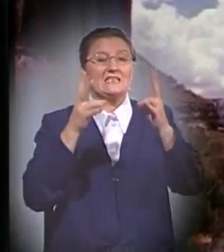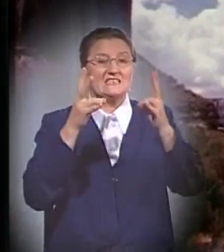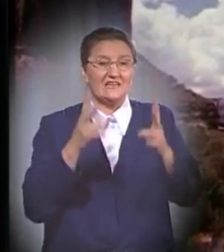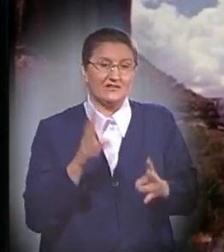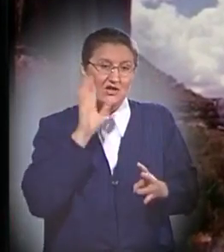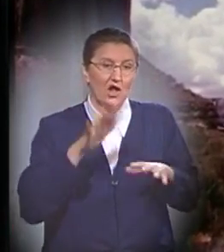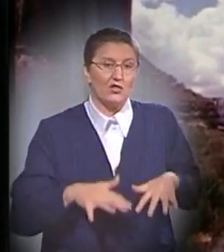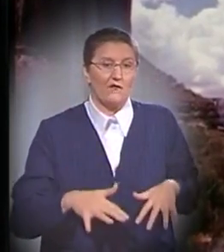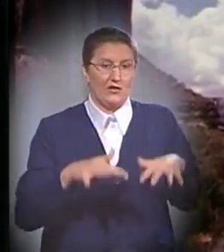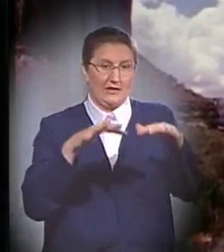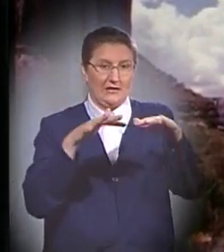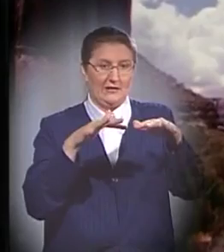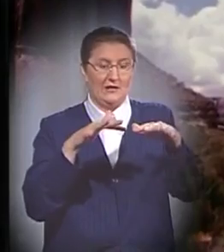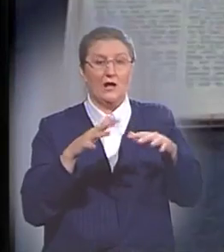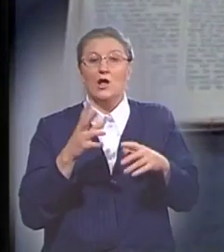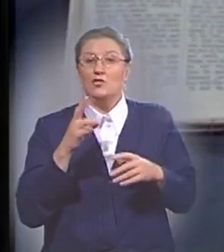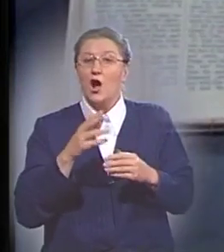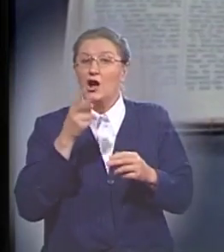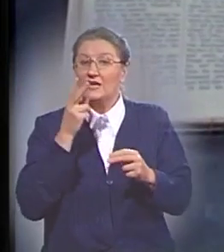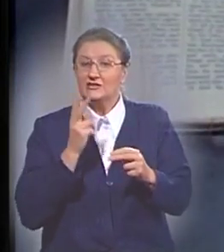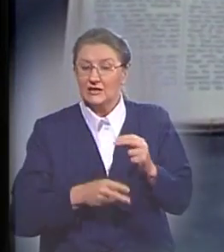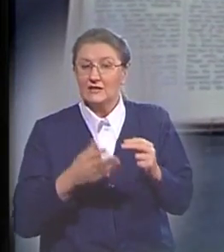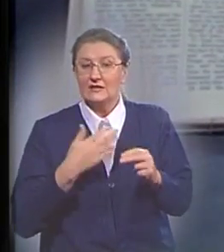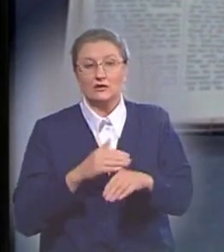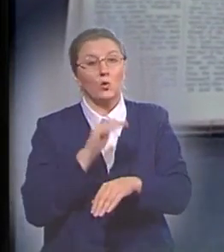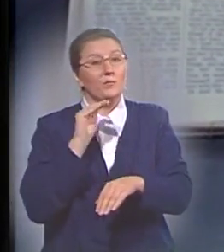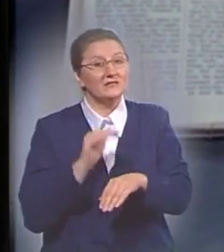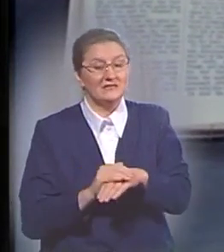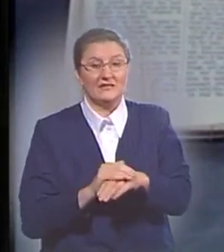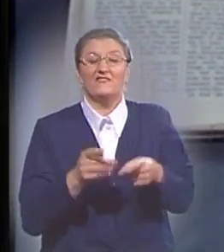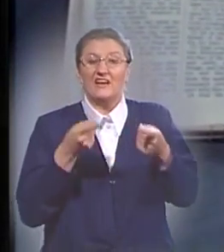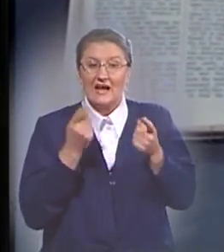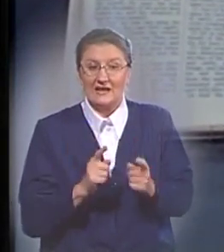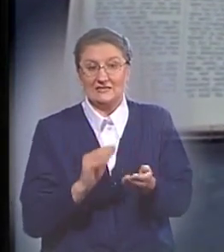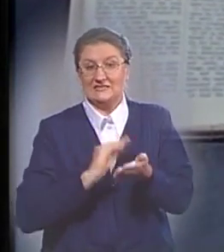наводнения. Однако окончательно нас убедил в реальности потопа текст Библии.